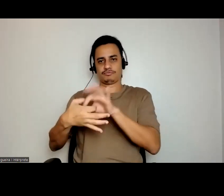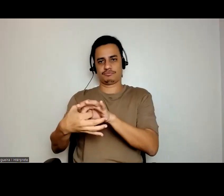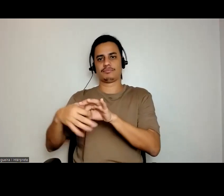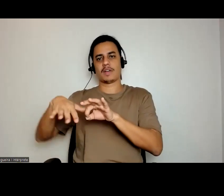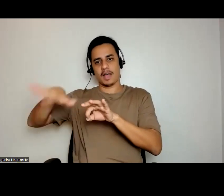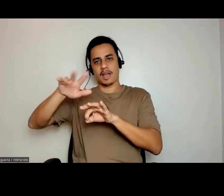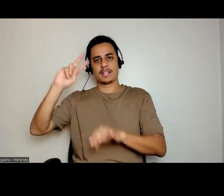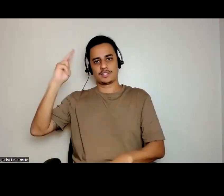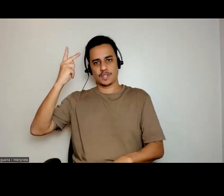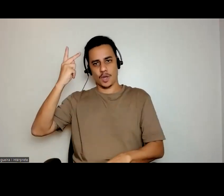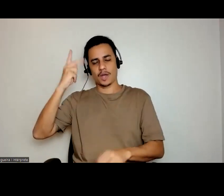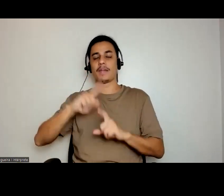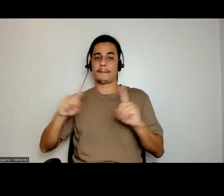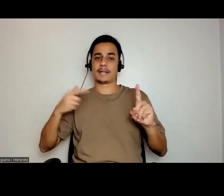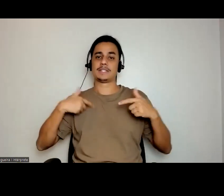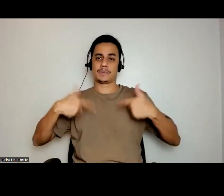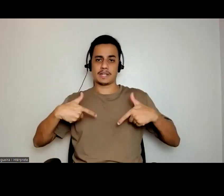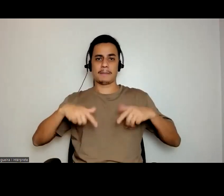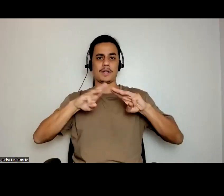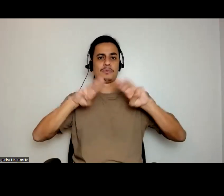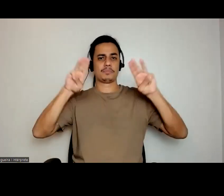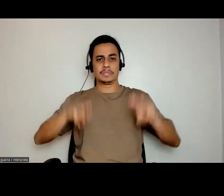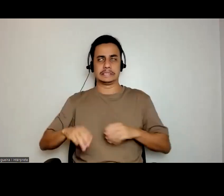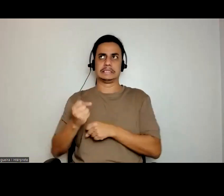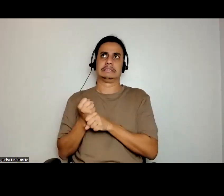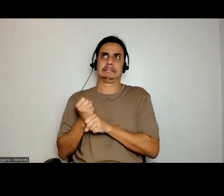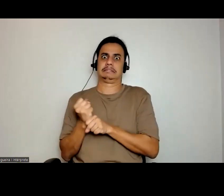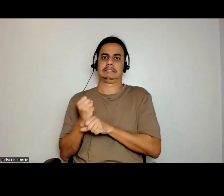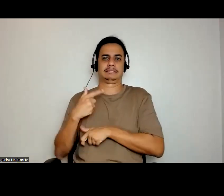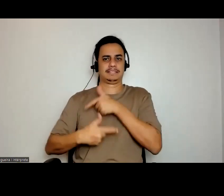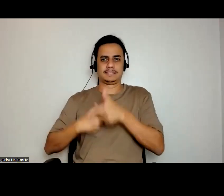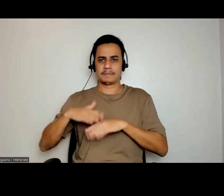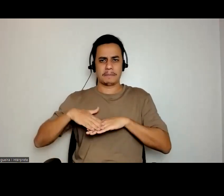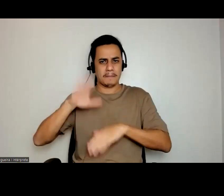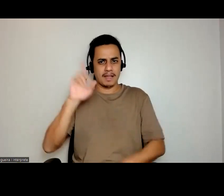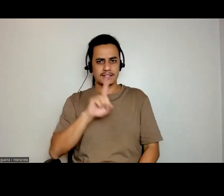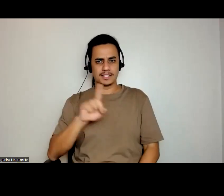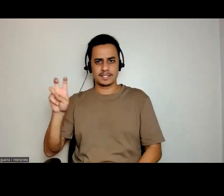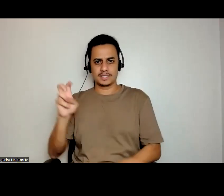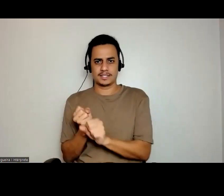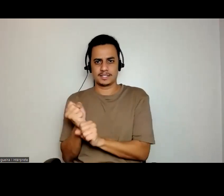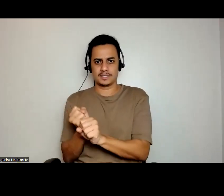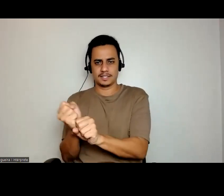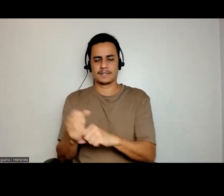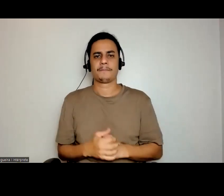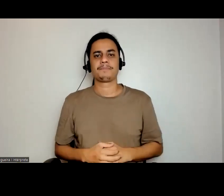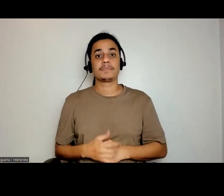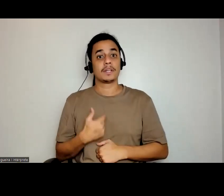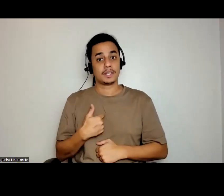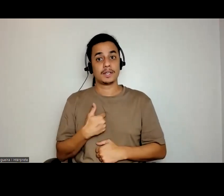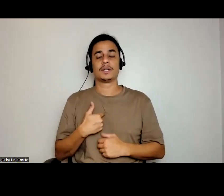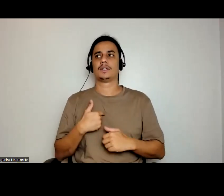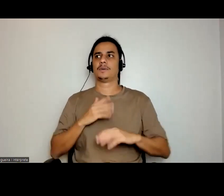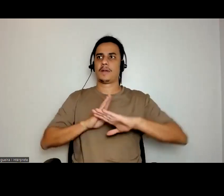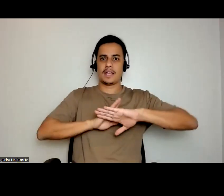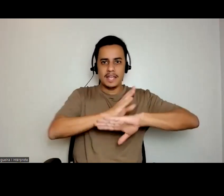mas minha área de atuação vem de museus já há muitos anos, há muitos anos, há mais de 15 anos, e desde que eu entro nos